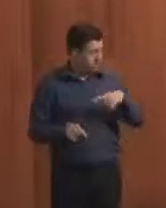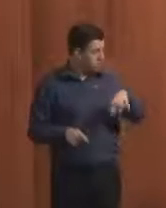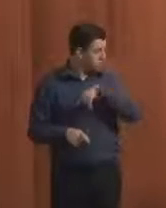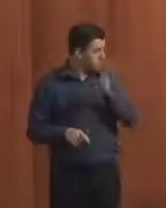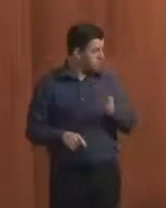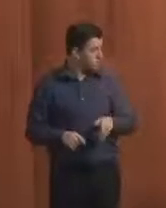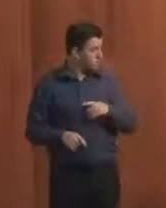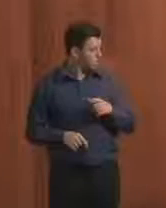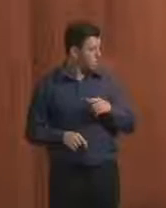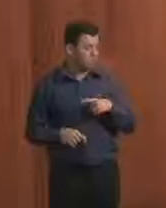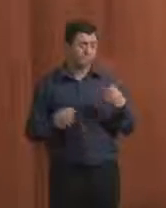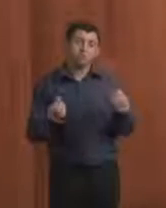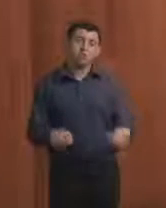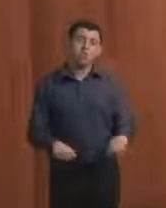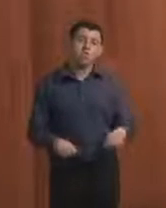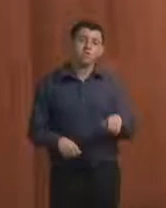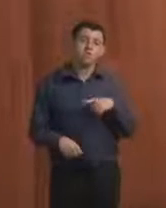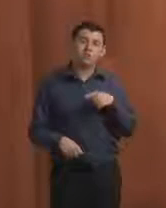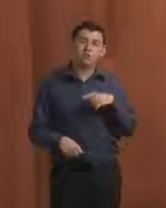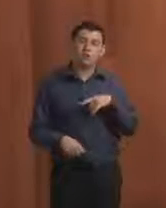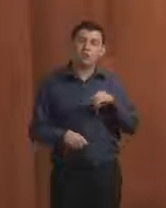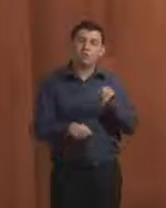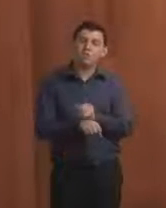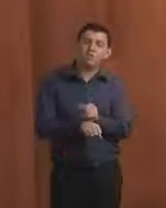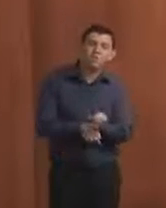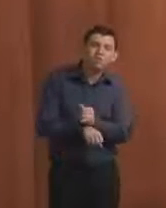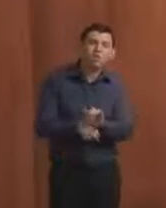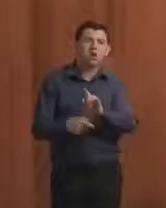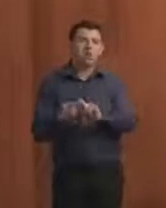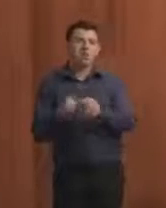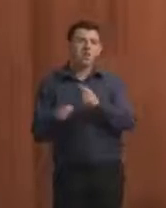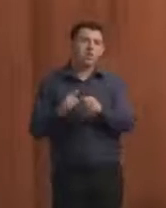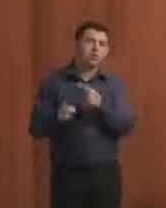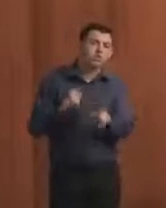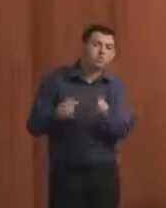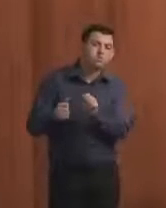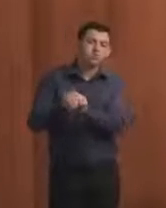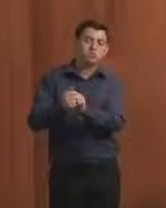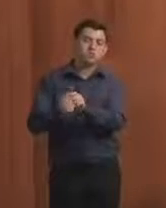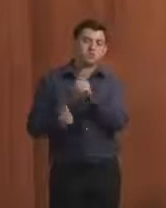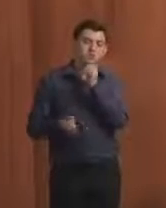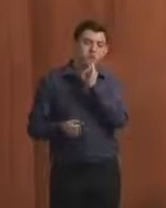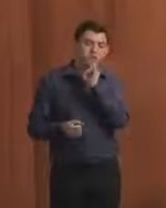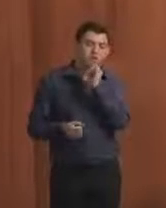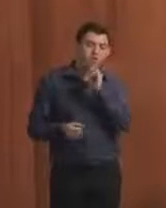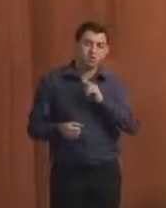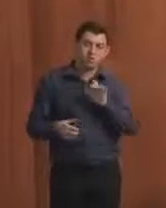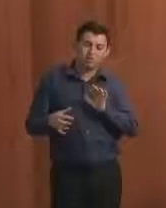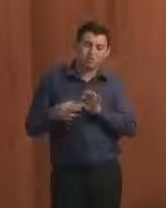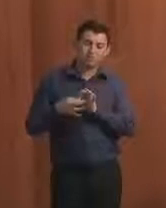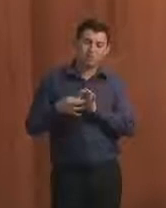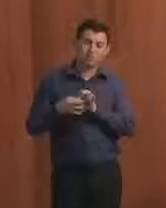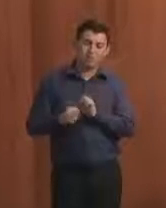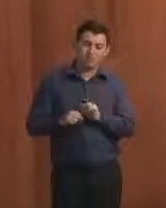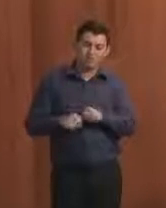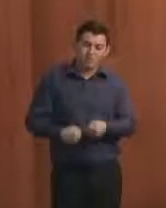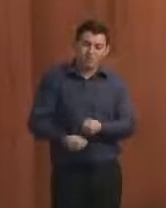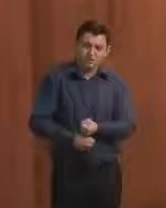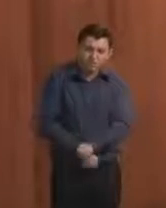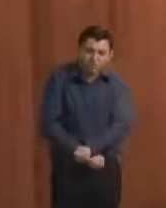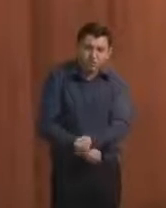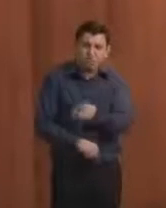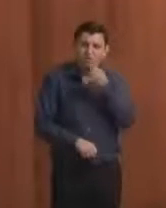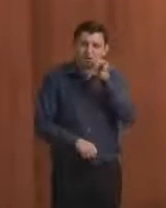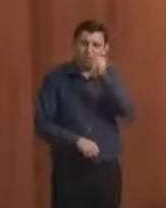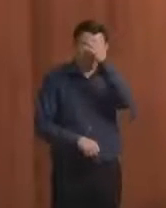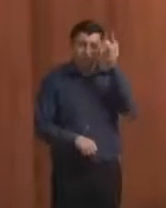a necessidade de ter uma estratégia conjunta. Então, unir esforços e evitar que as pessoas façam as mesmas coisas.